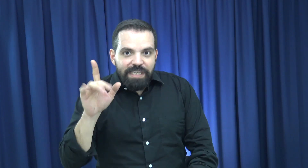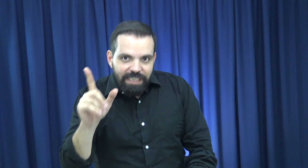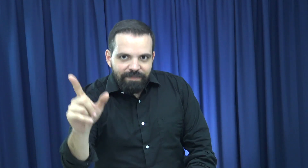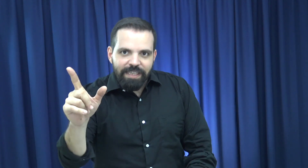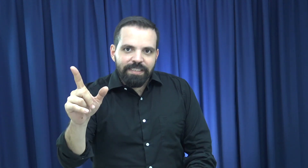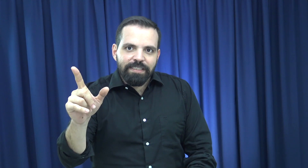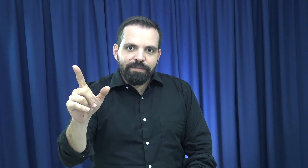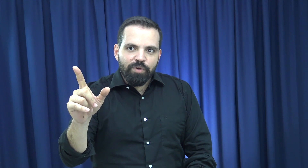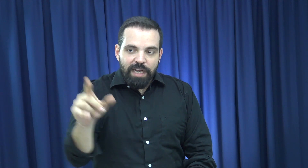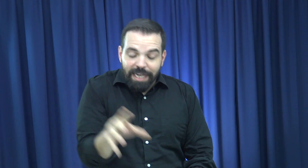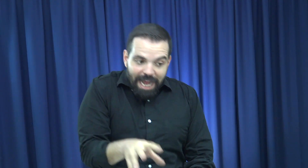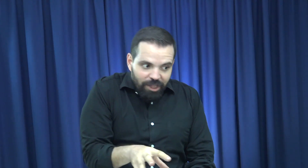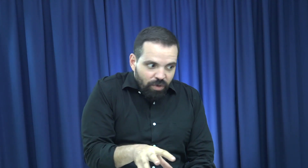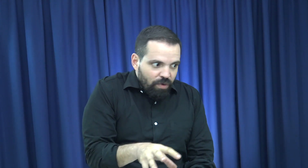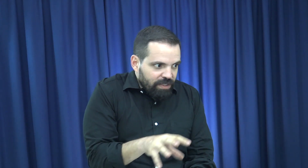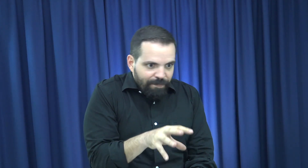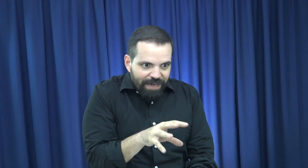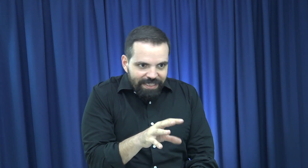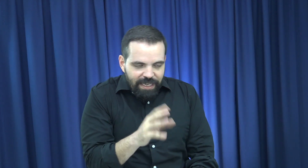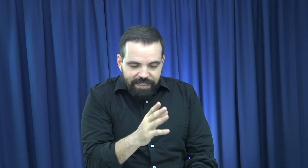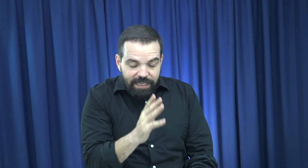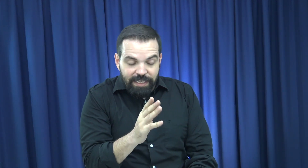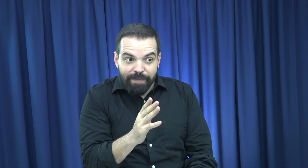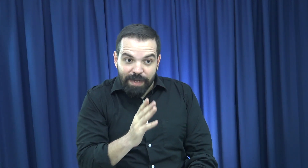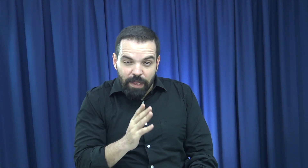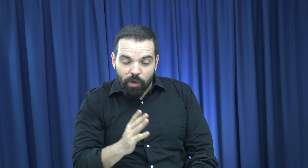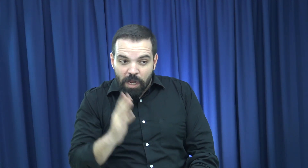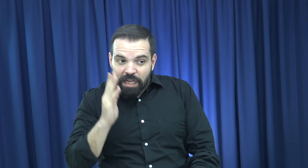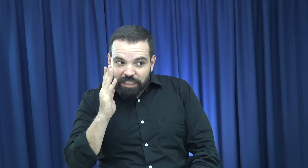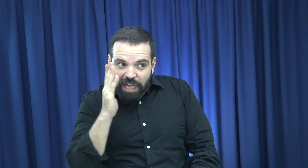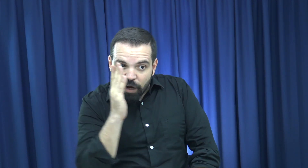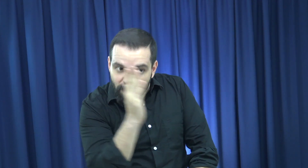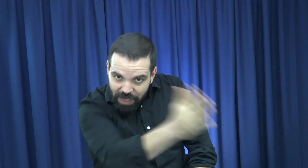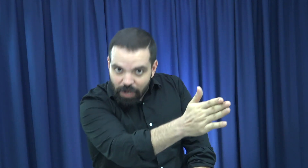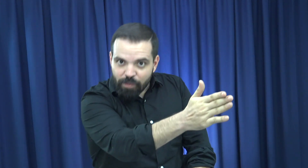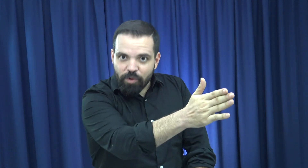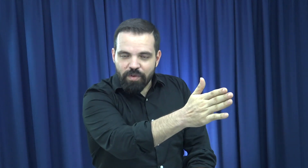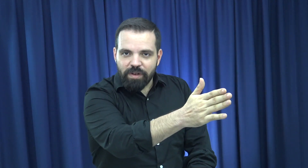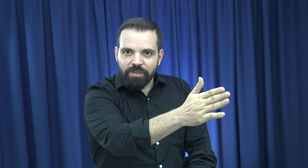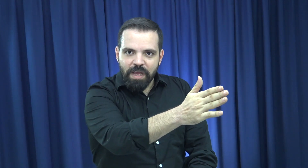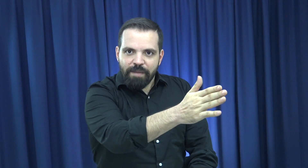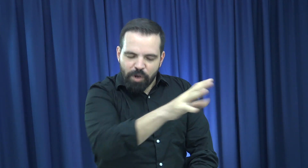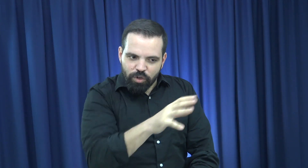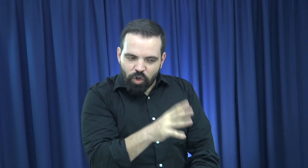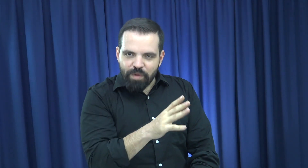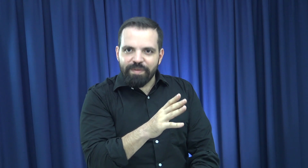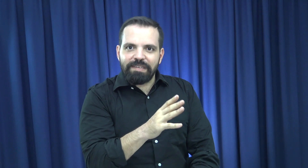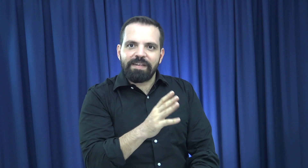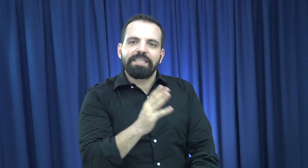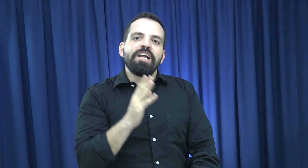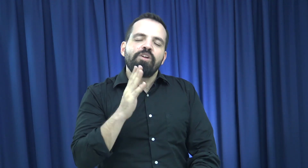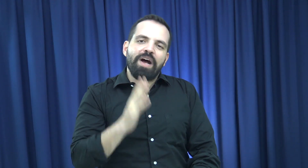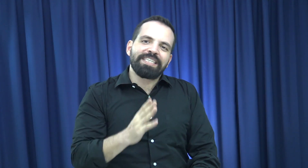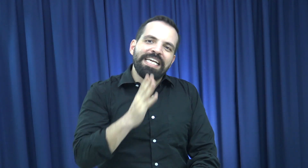invisibles porque el gato o esa presa, ese depredador ya no ve a los polluelos. Pero no solo invisibles, los hace